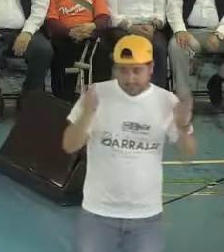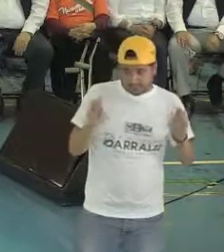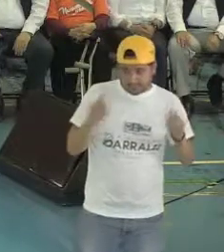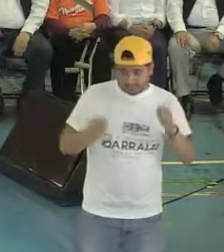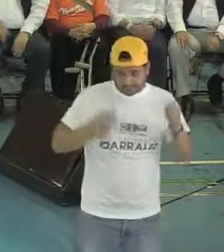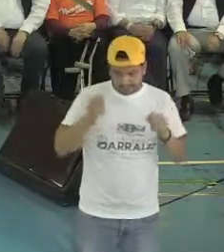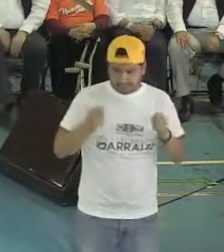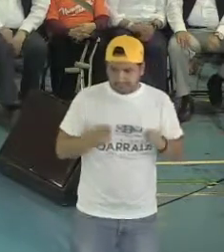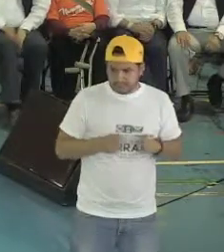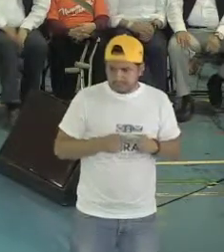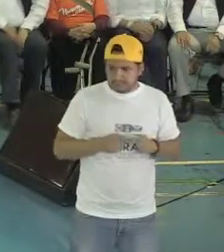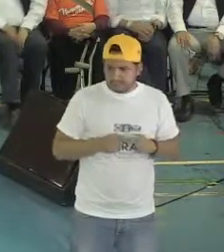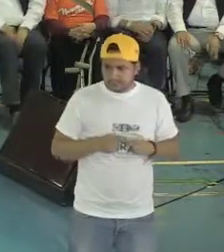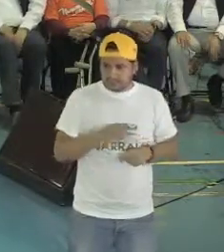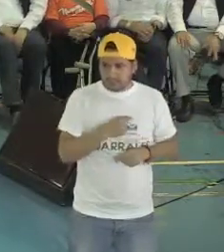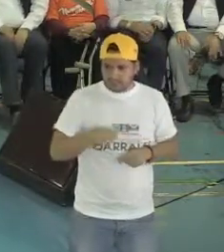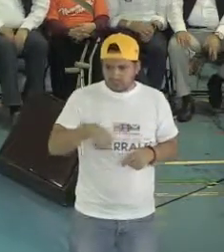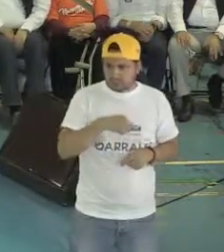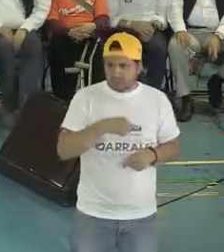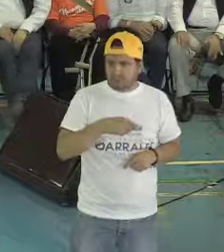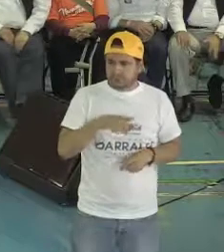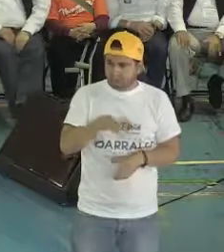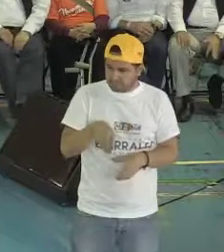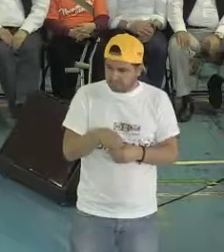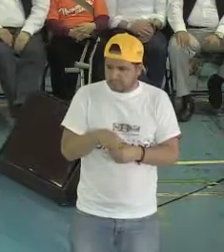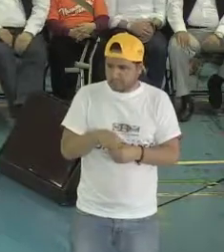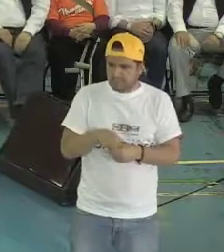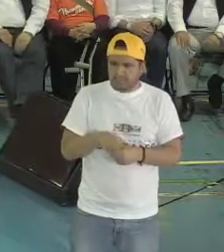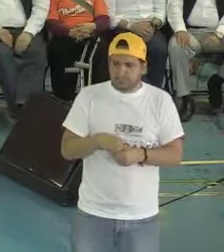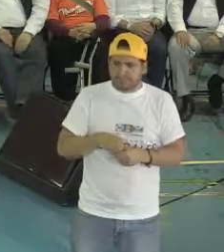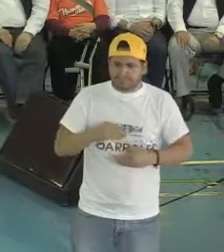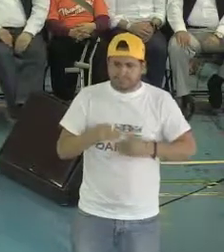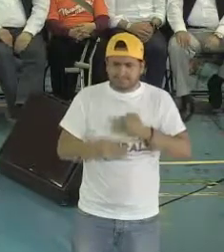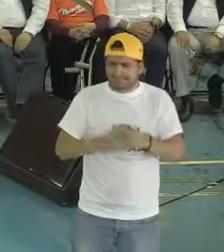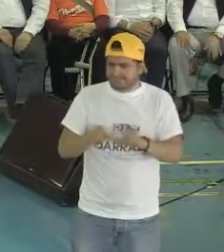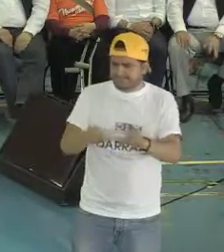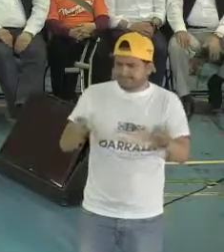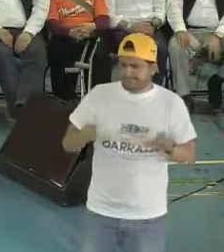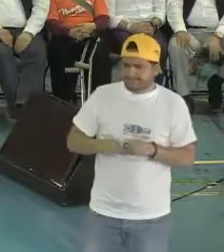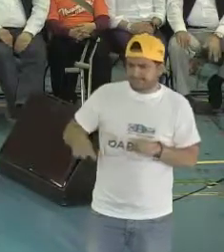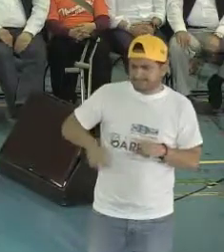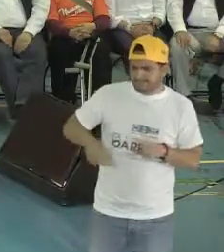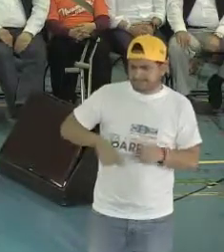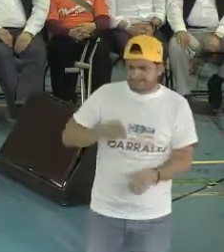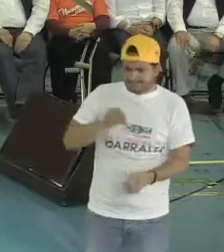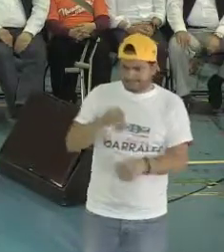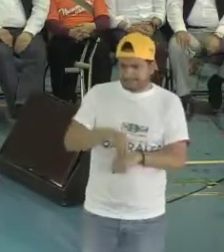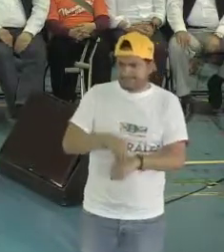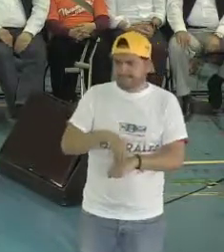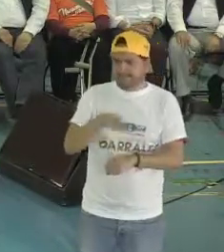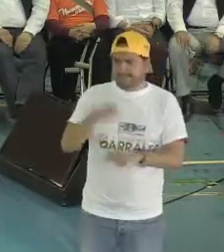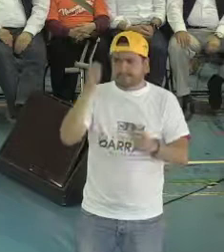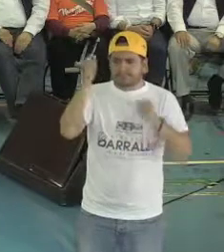también. Nosotros vamos a incluir, como lo dije, en todas las áreas de gobierno, pero también en el tema turístico, a